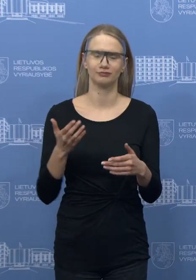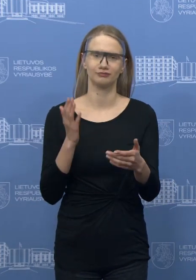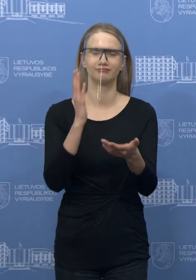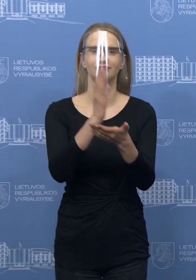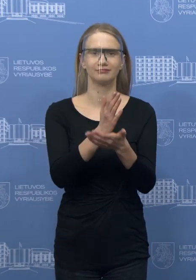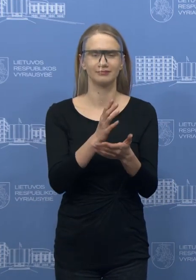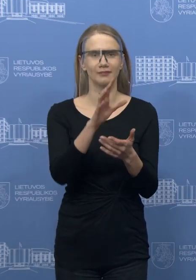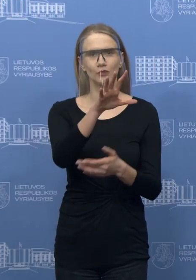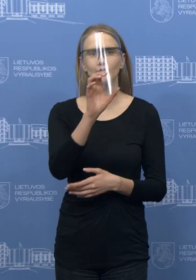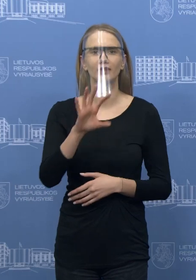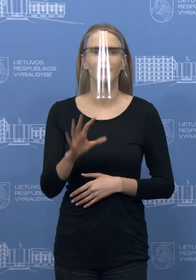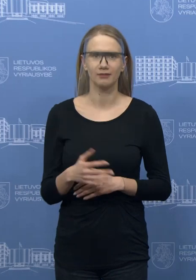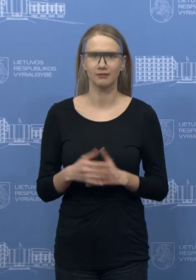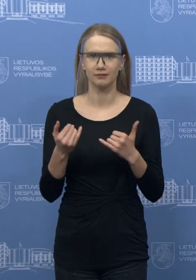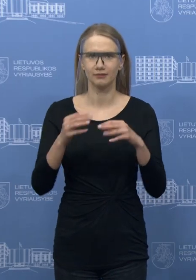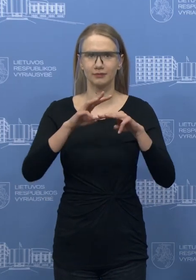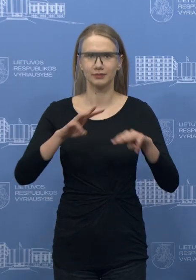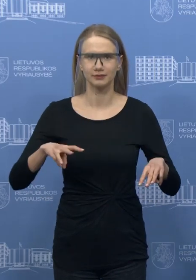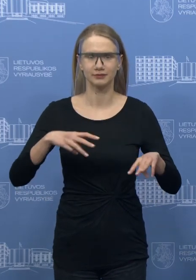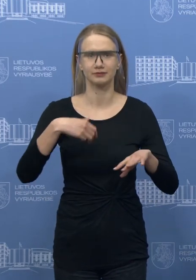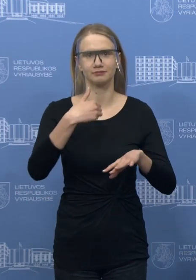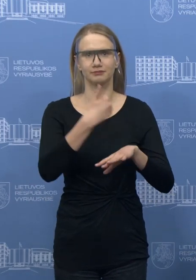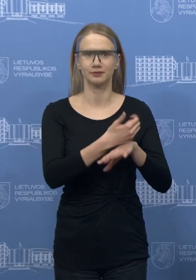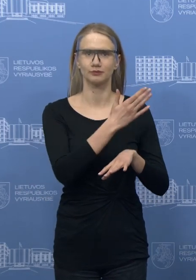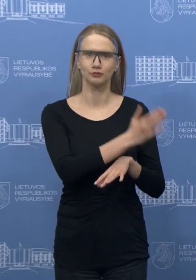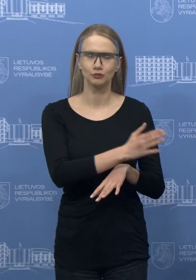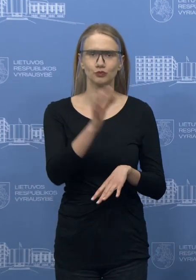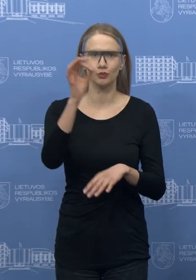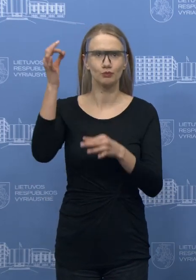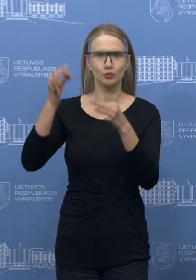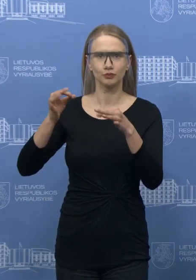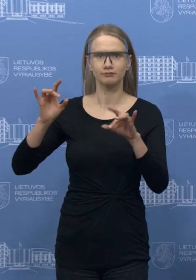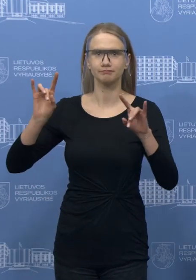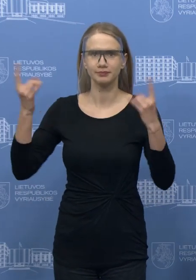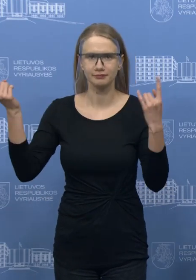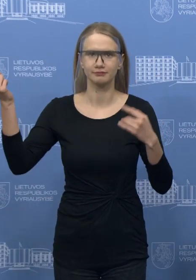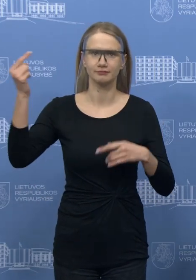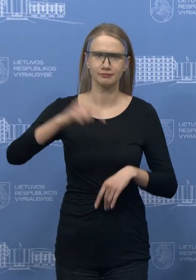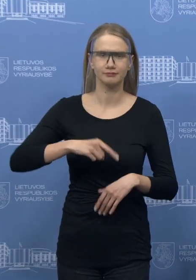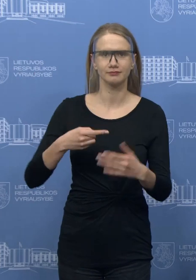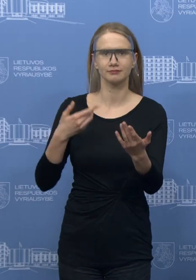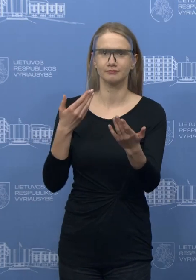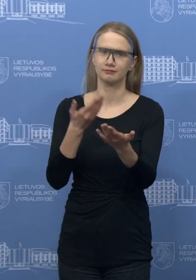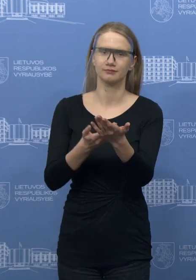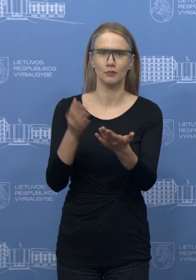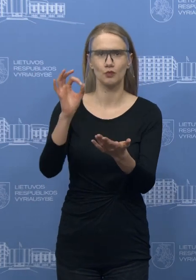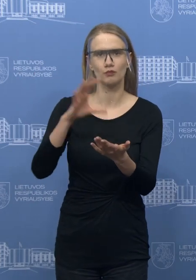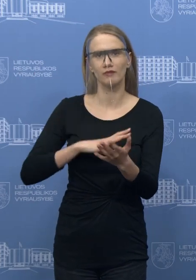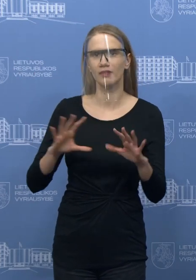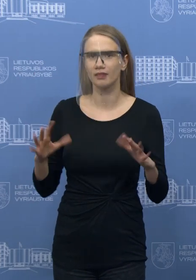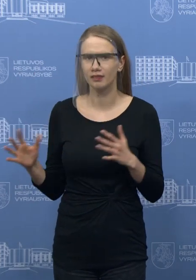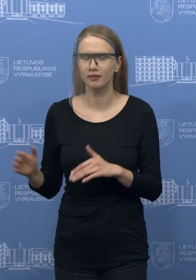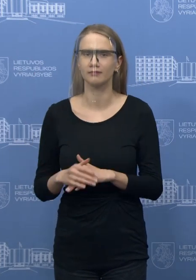premjero interviu po vyriausybės posėdžio ir pastarimo. Iš karto tik pasakau, kad iš